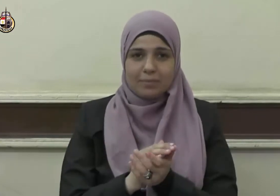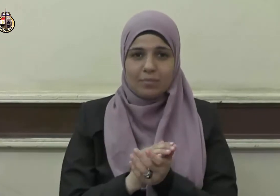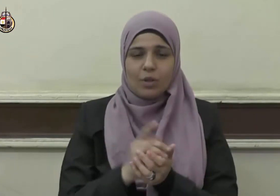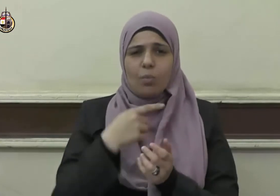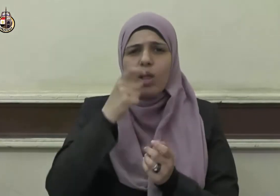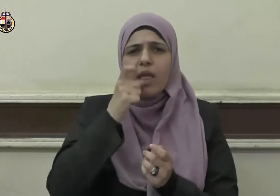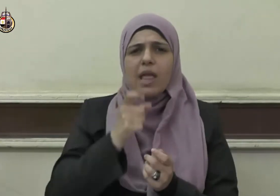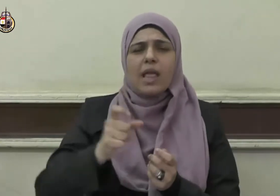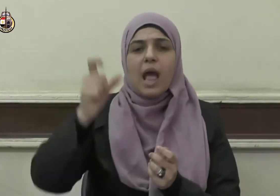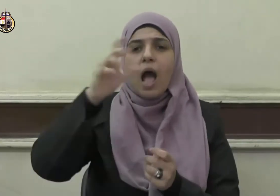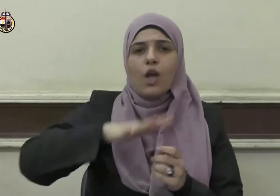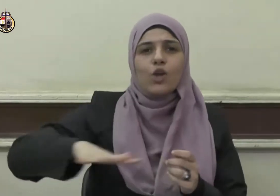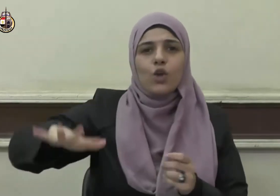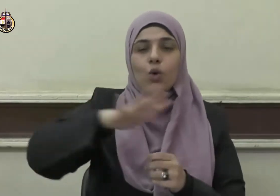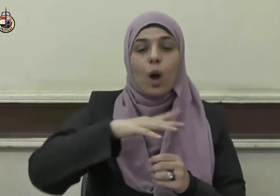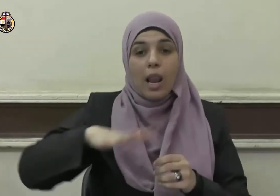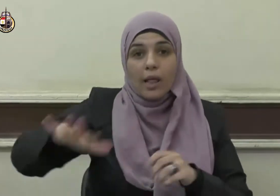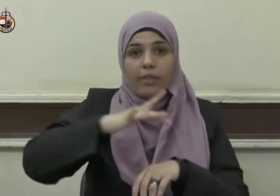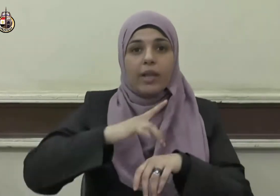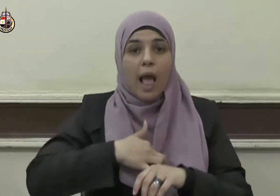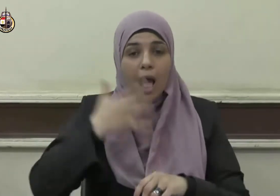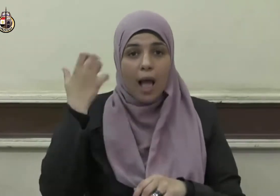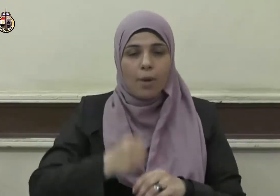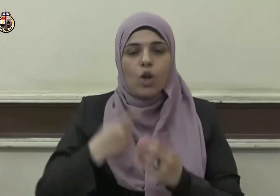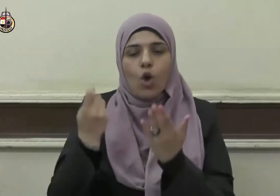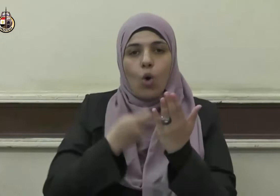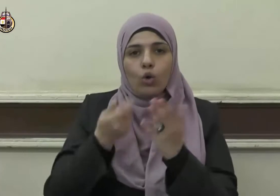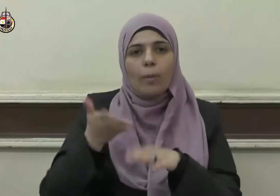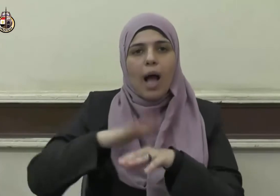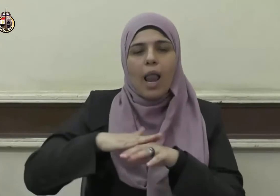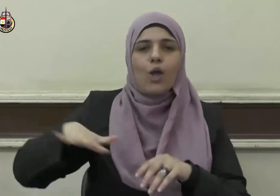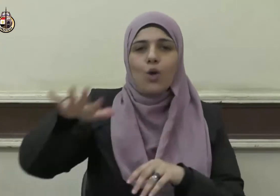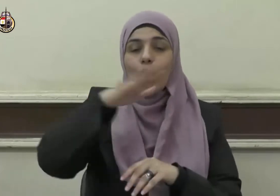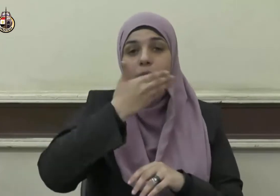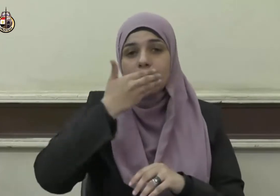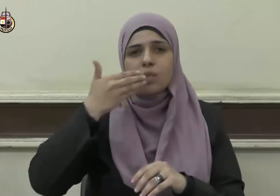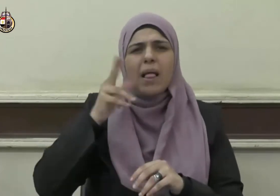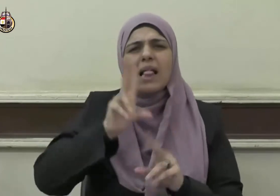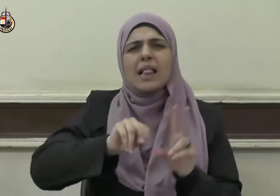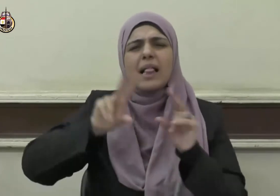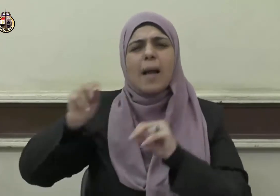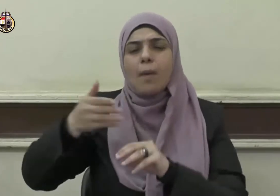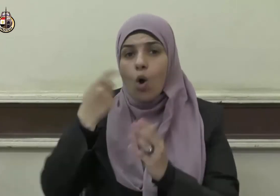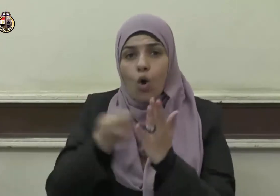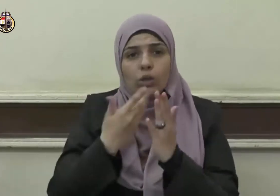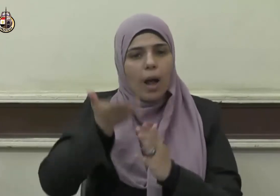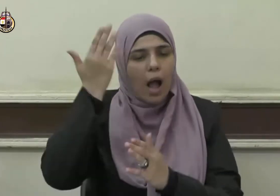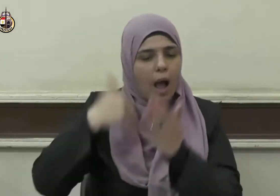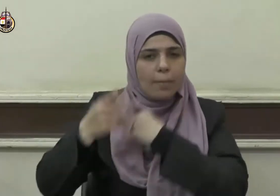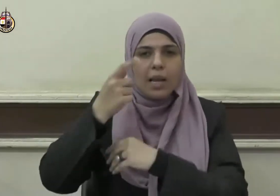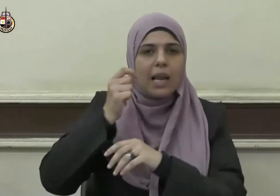أيها الذين آمنوا كتب عليكم الصيام كما كتب على الذين من قبلكم